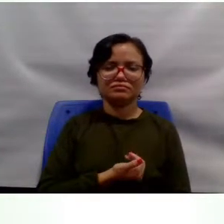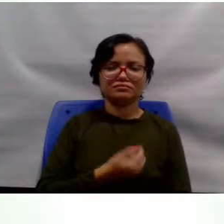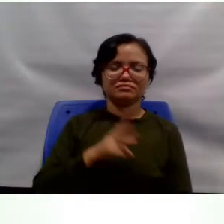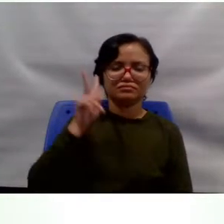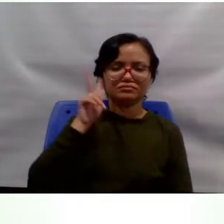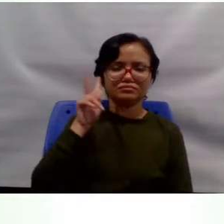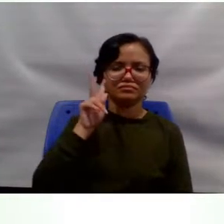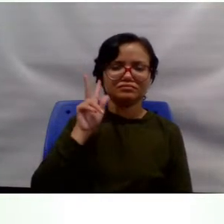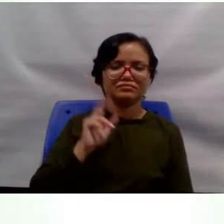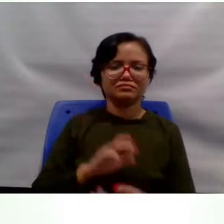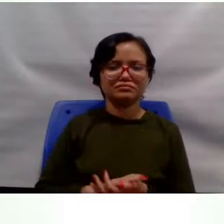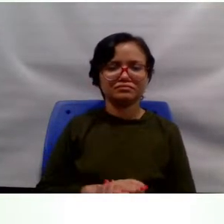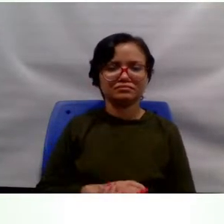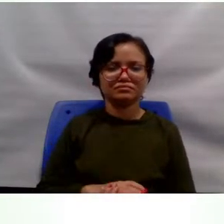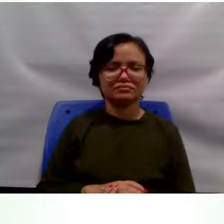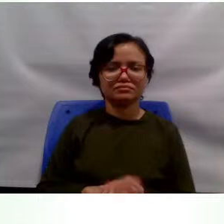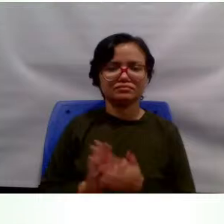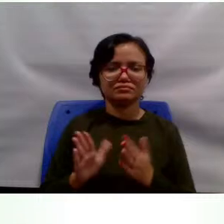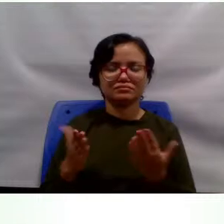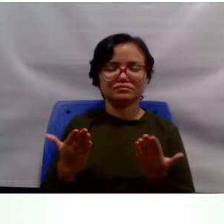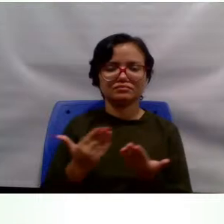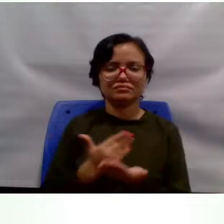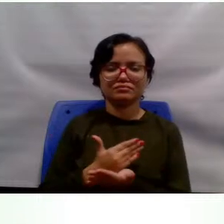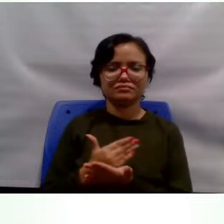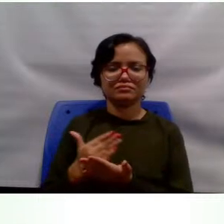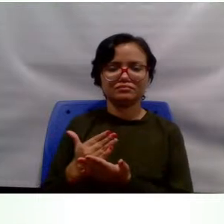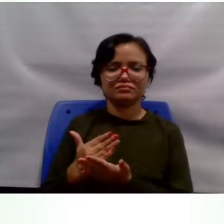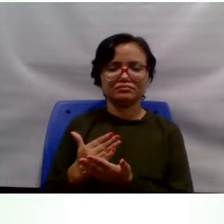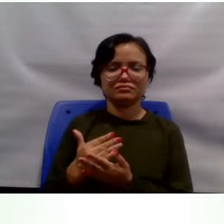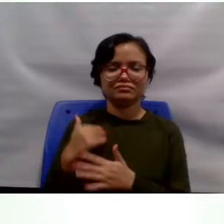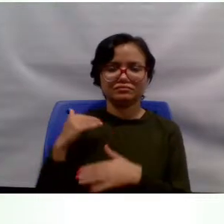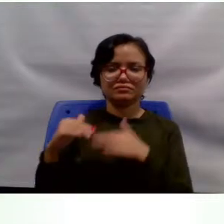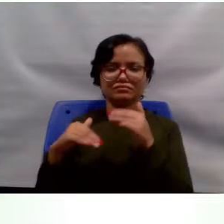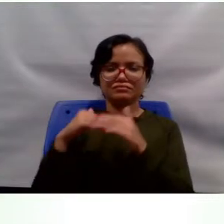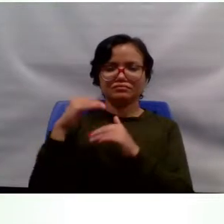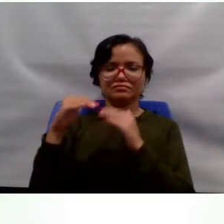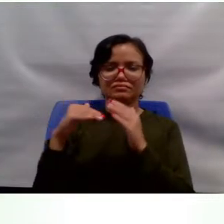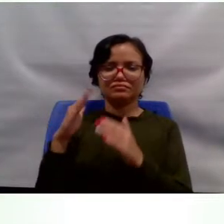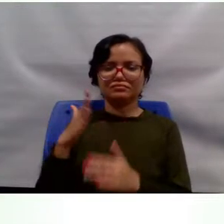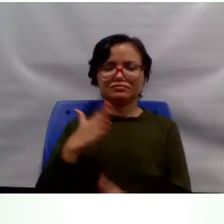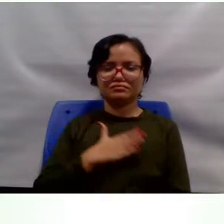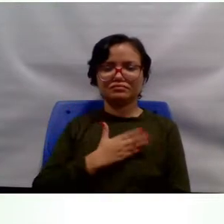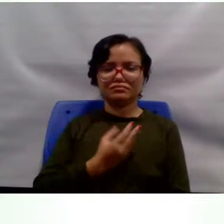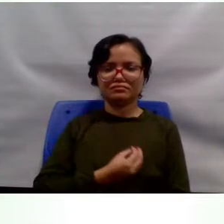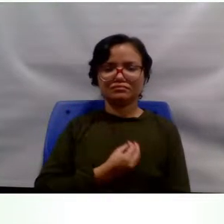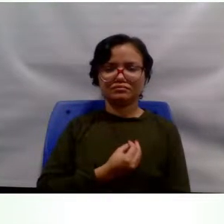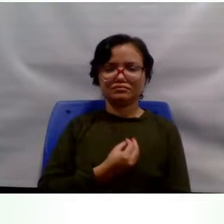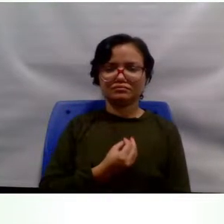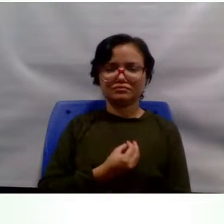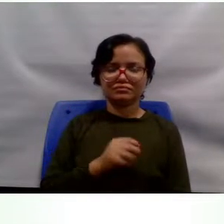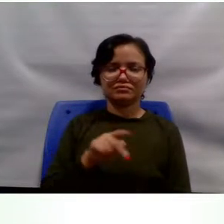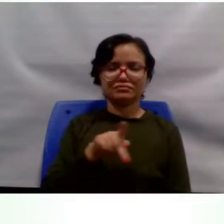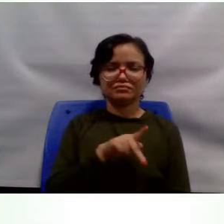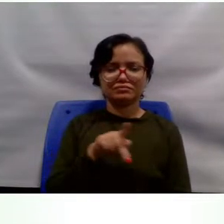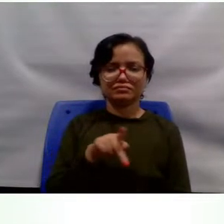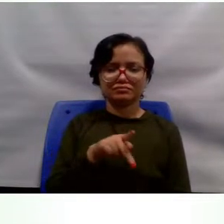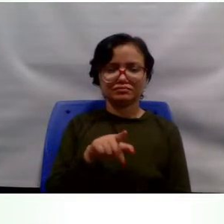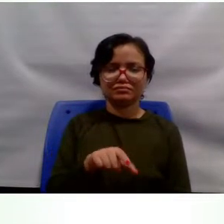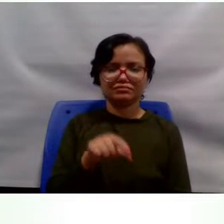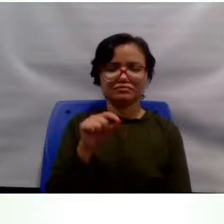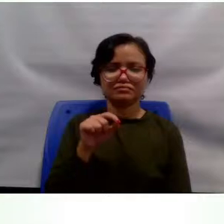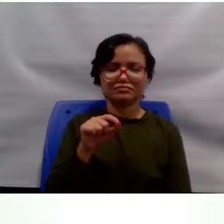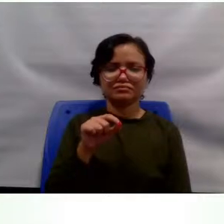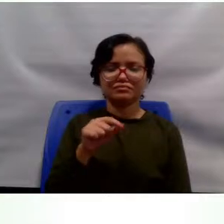Então, a partir daí, a construção da minha vida foi ser professora, foi essa opção que eu fiz,